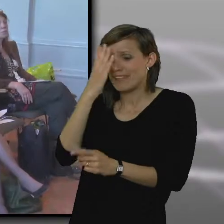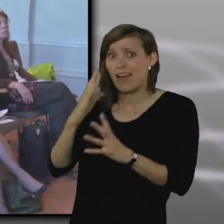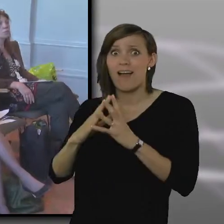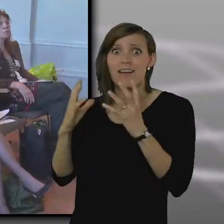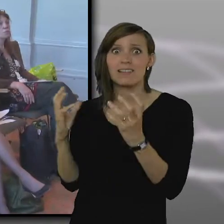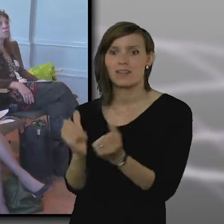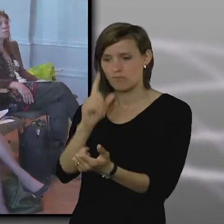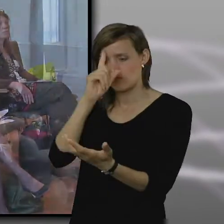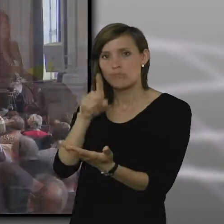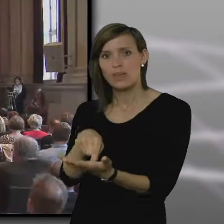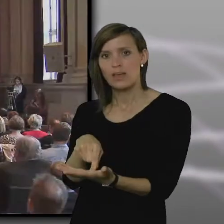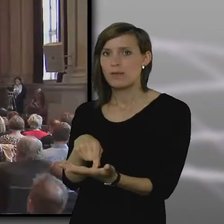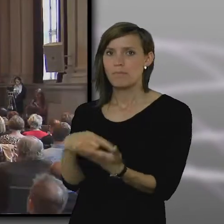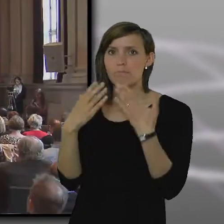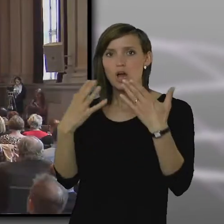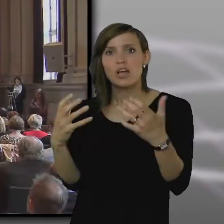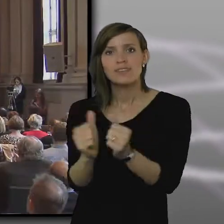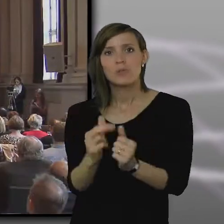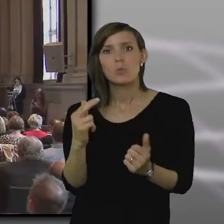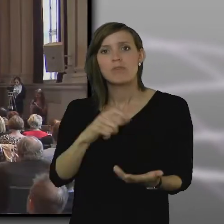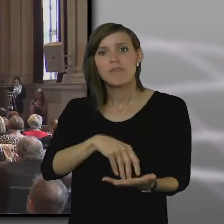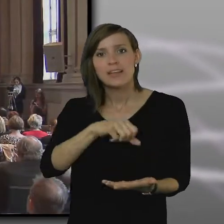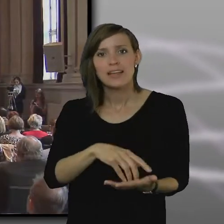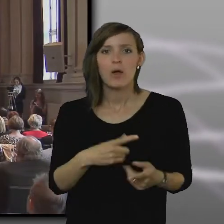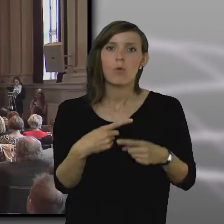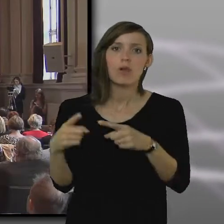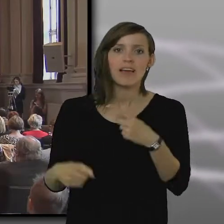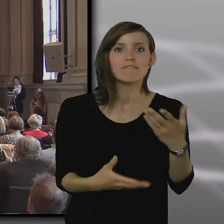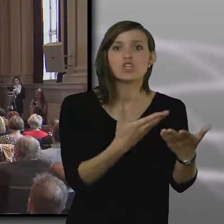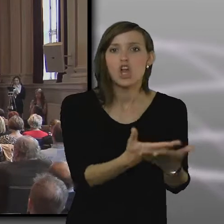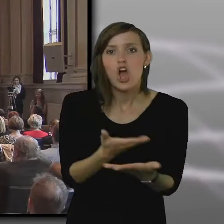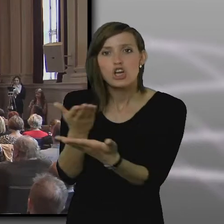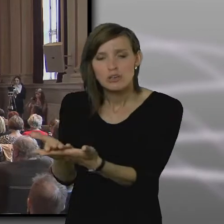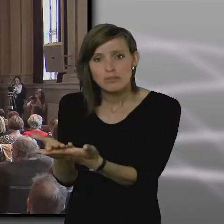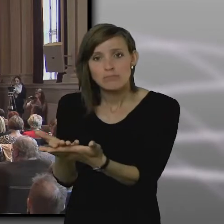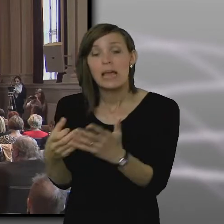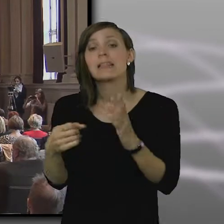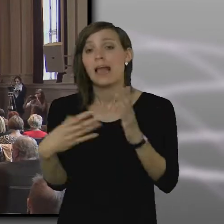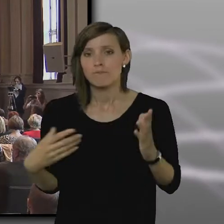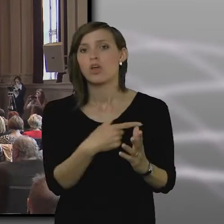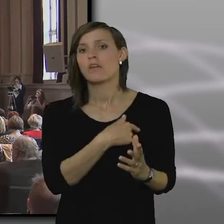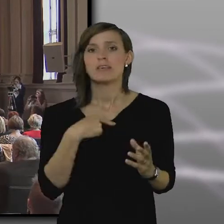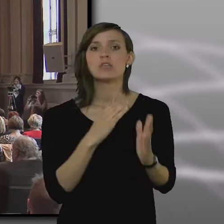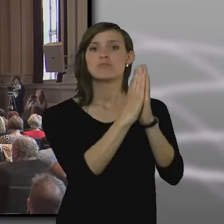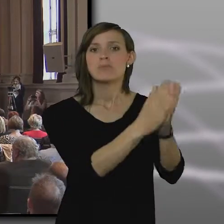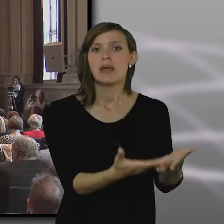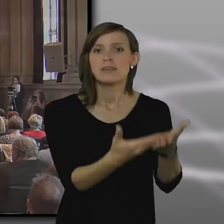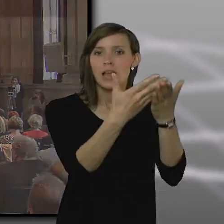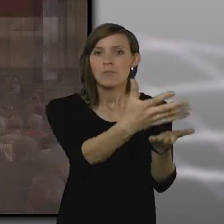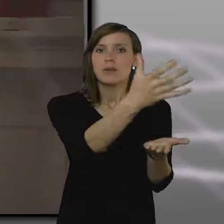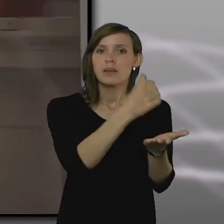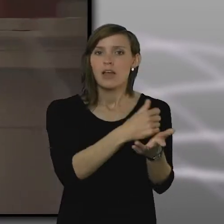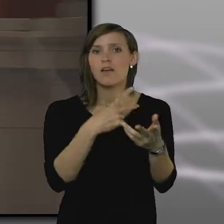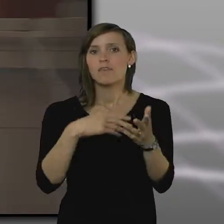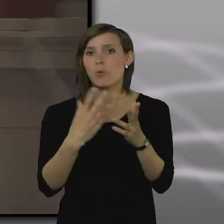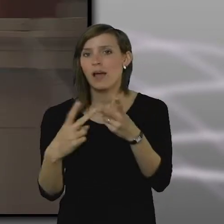utvärderingar av de här olika förslagen som kommer in. Därför tar vi hjälp utifrån varje år, vi sätter ihop ett